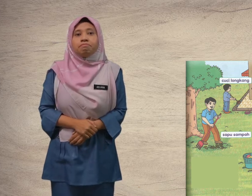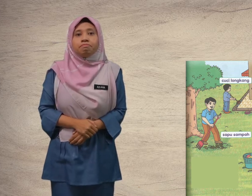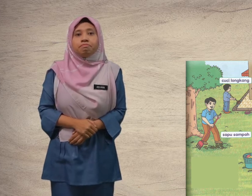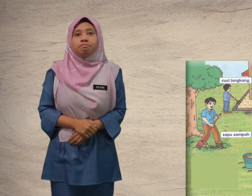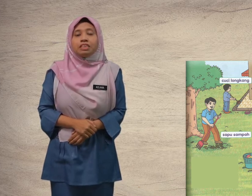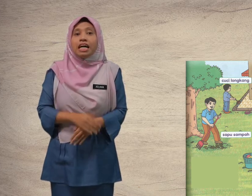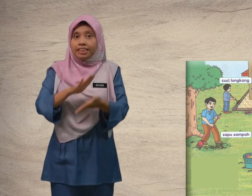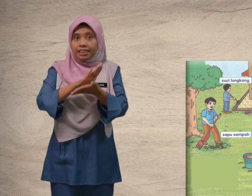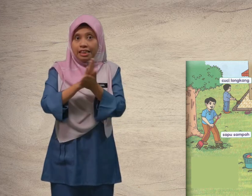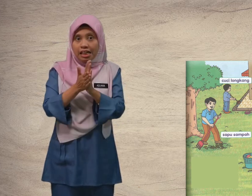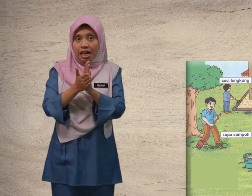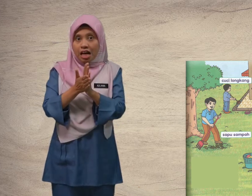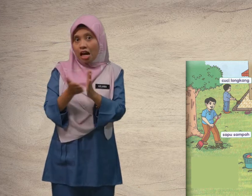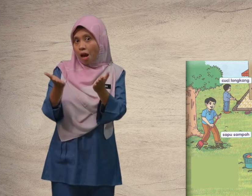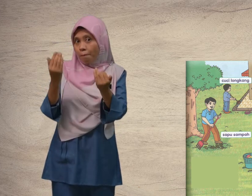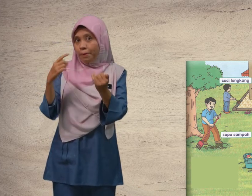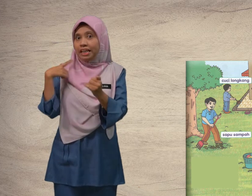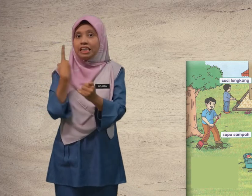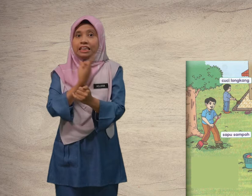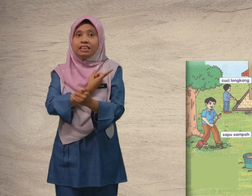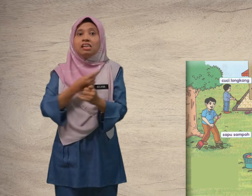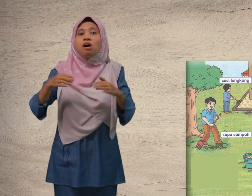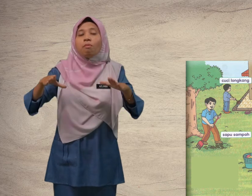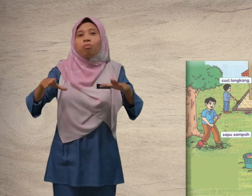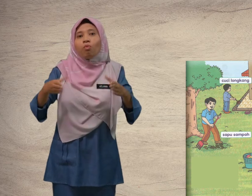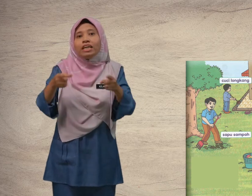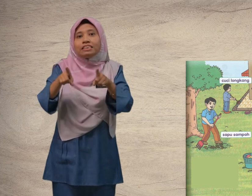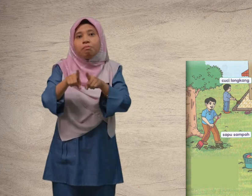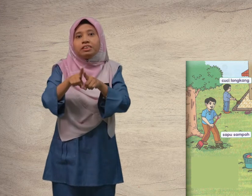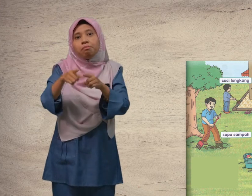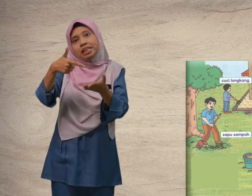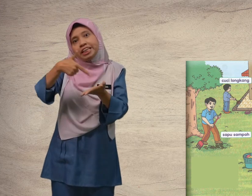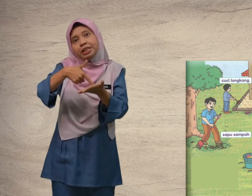Jadi, mari kita buat sama-sama lagi.